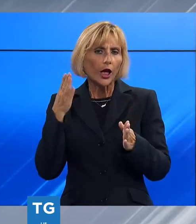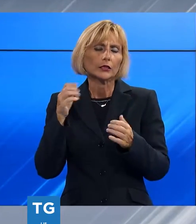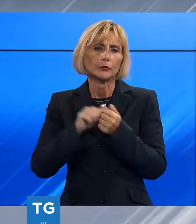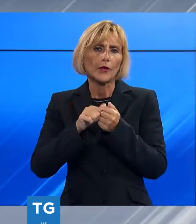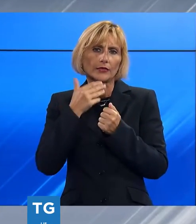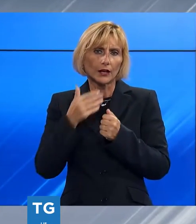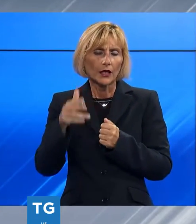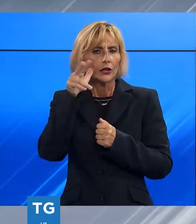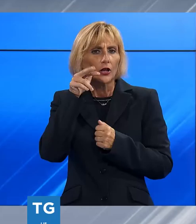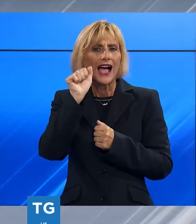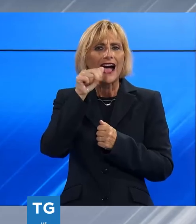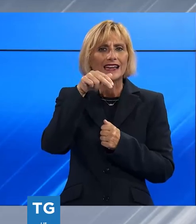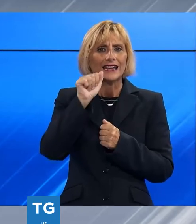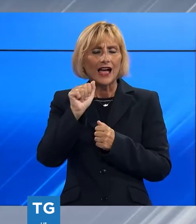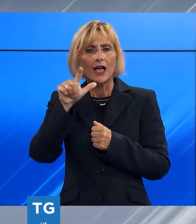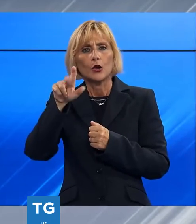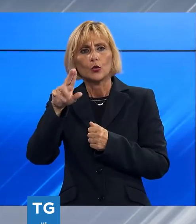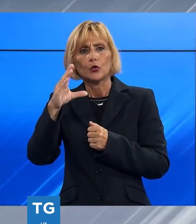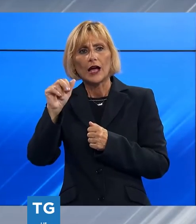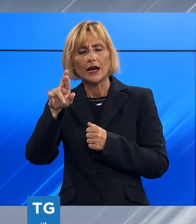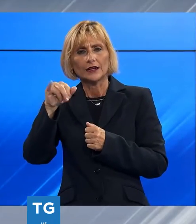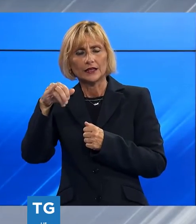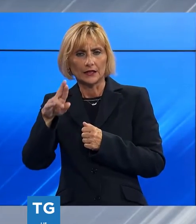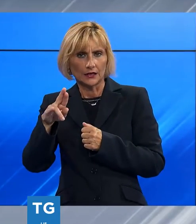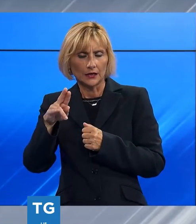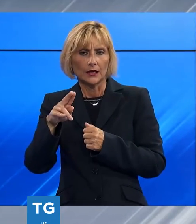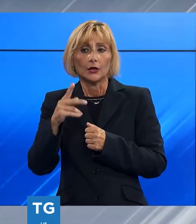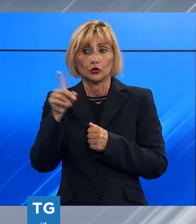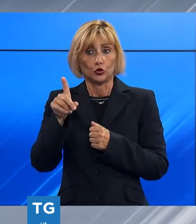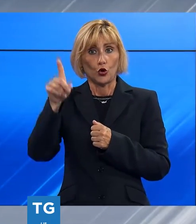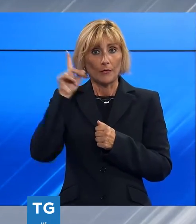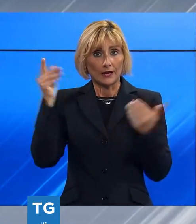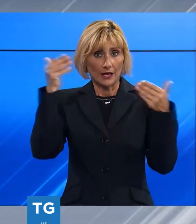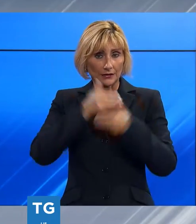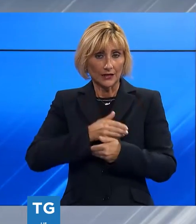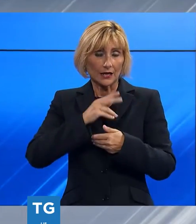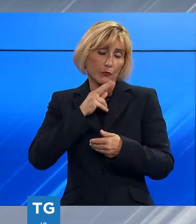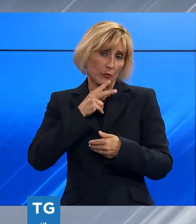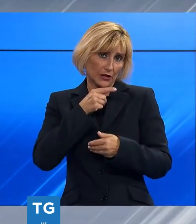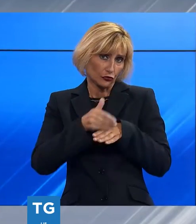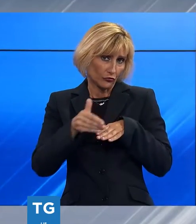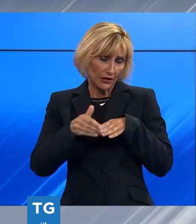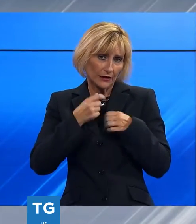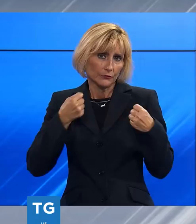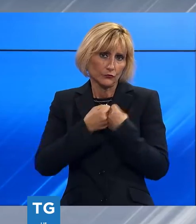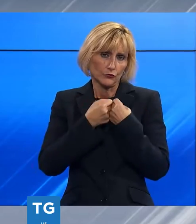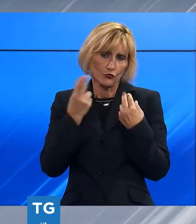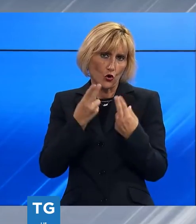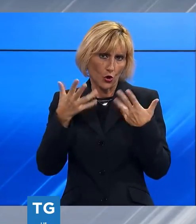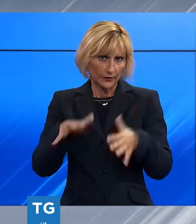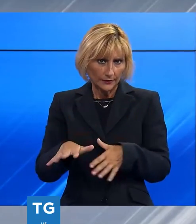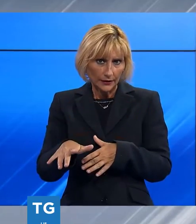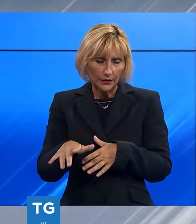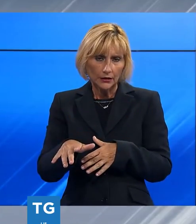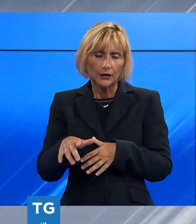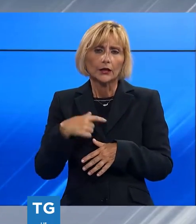Pietrasanta, Anna Lucarini, tragicamente scomparsa nell'incidente avvenuto domenica pomeriggio lungo la via Sarzanese. La